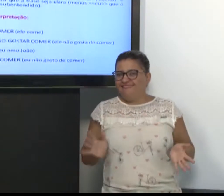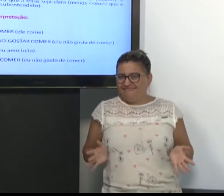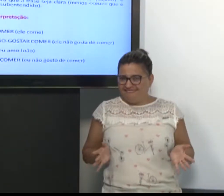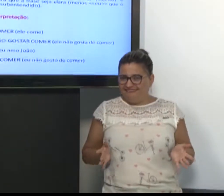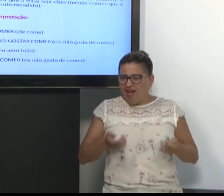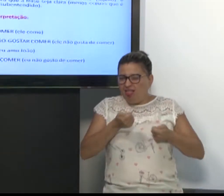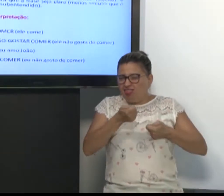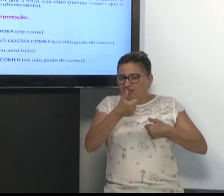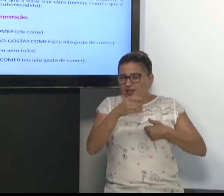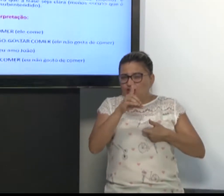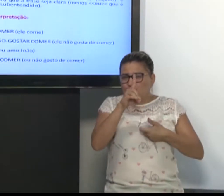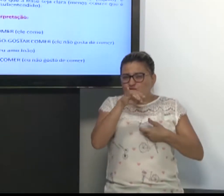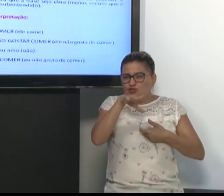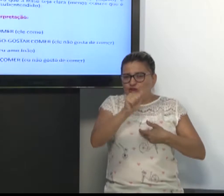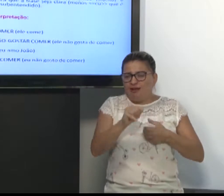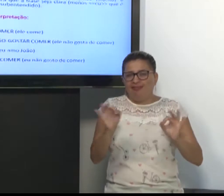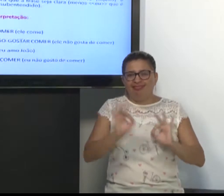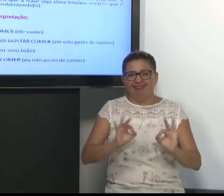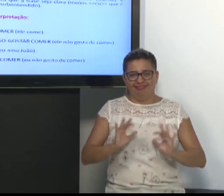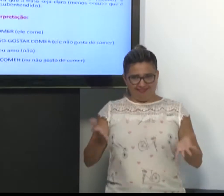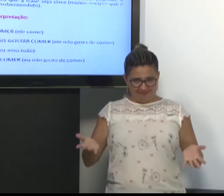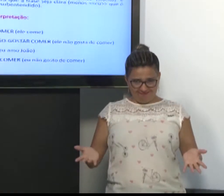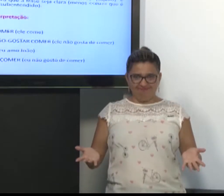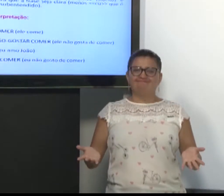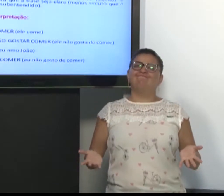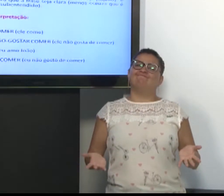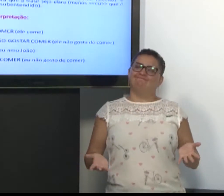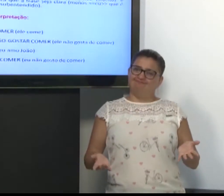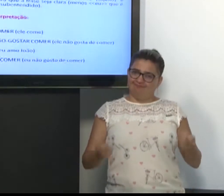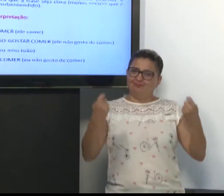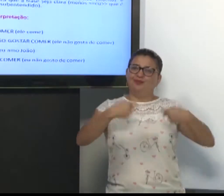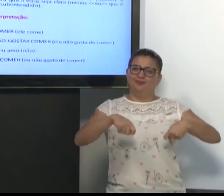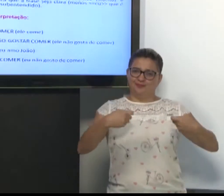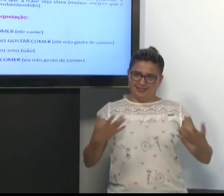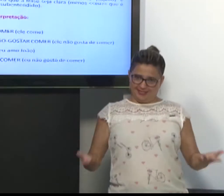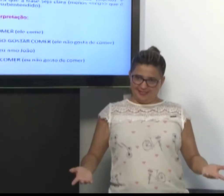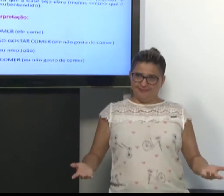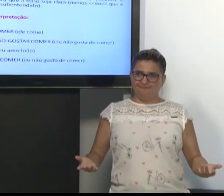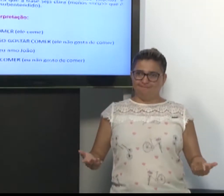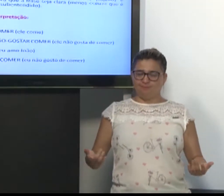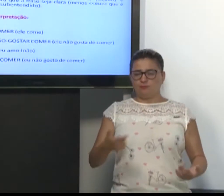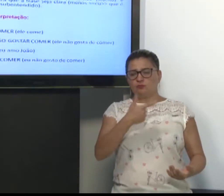não demonstra. Então, não adianta. Então, é necessário usar a expressão.